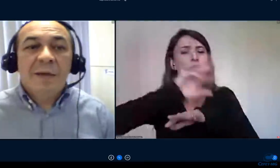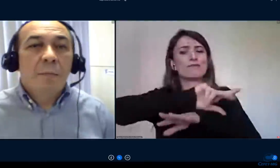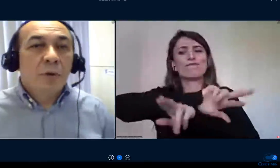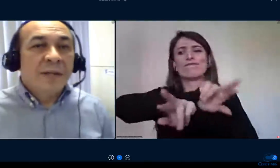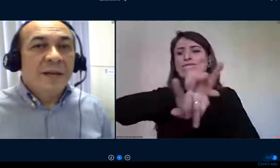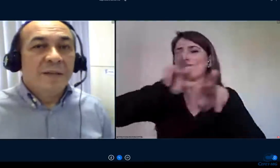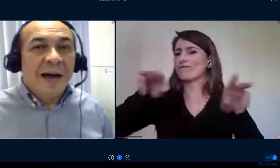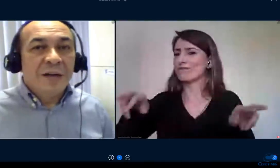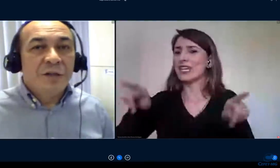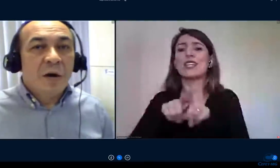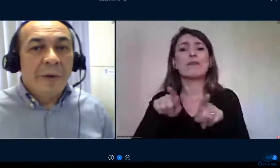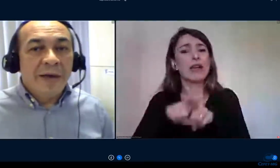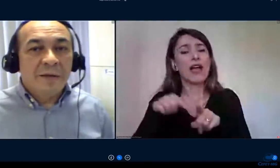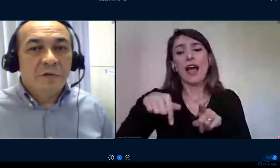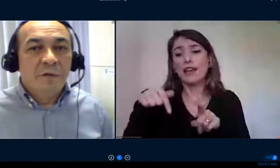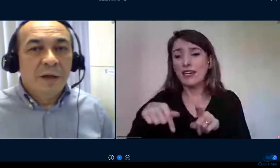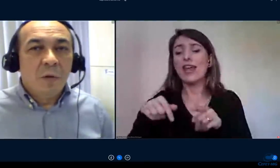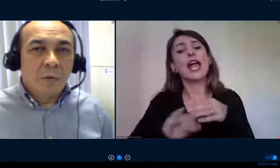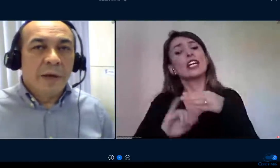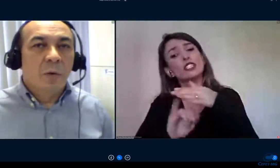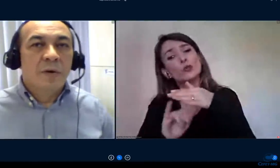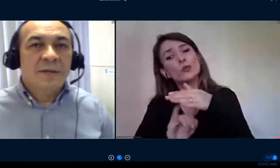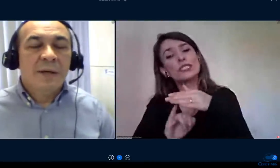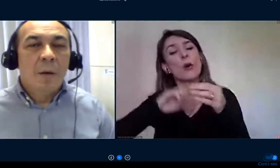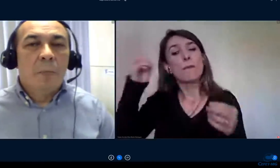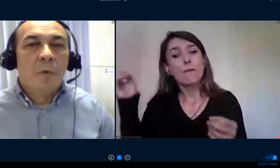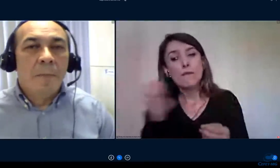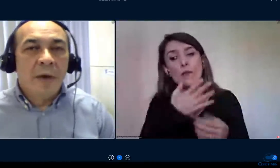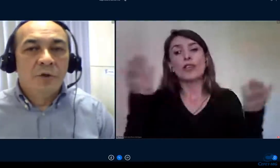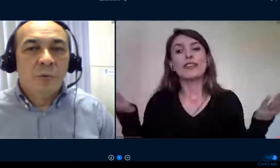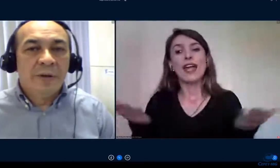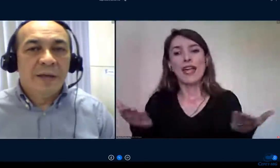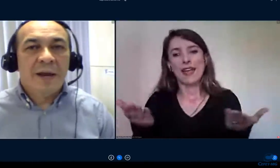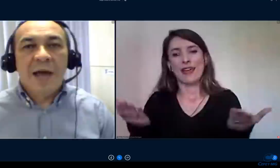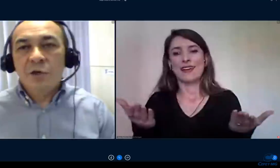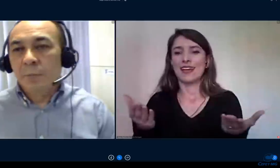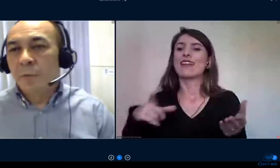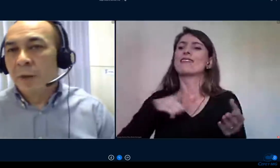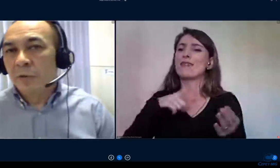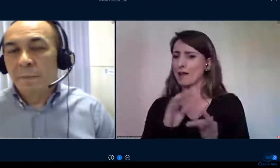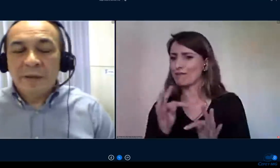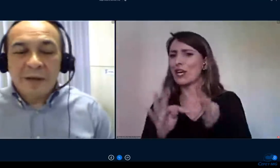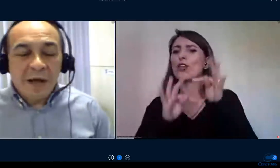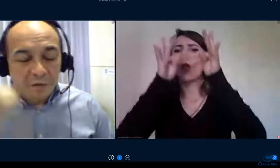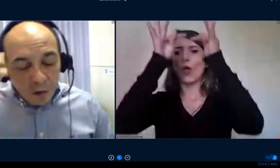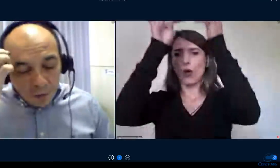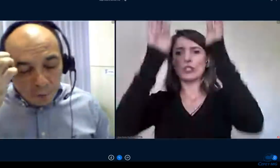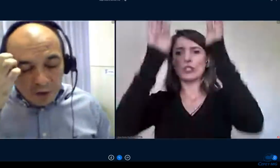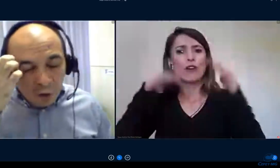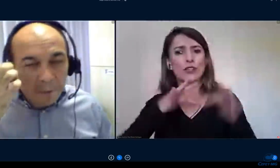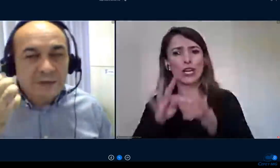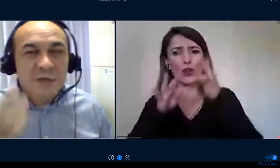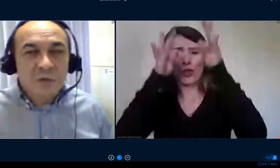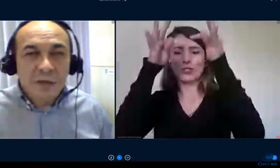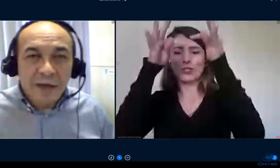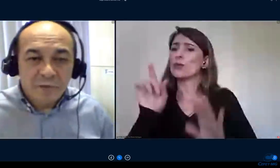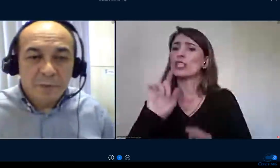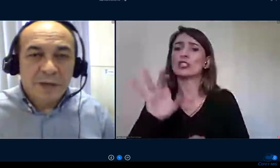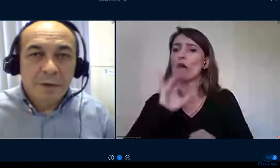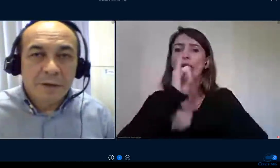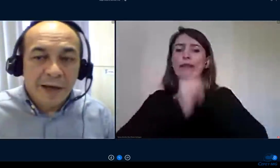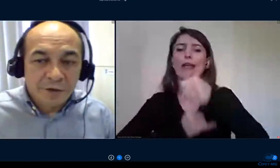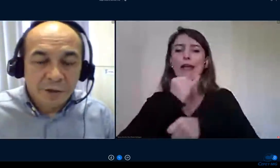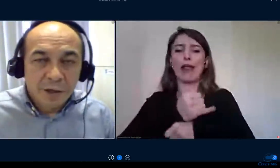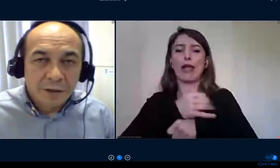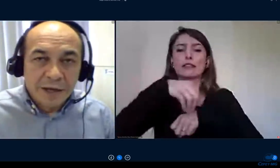E essa modernidade não é transferir qualquer coisa por meio de uma internet ou por meio de um pendrive, porque eu preciso ter a